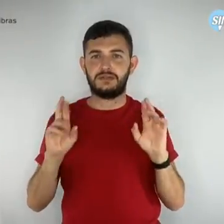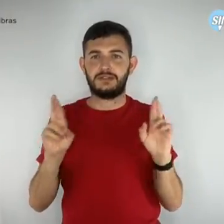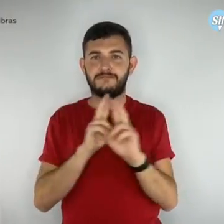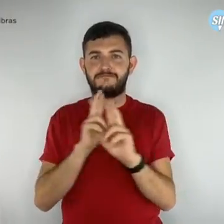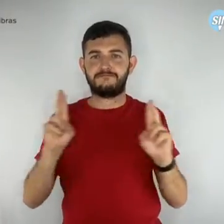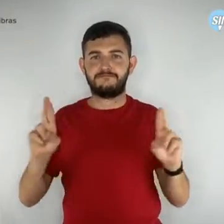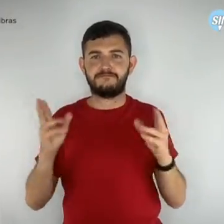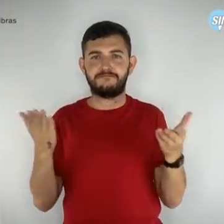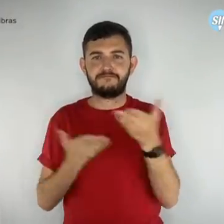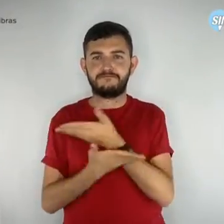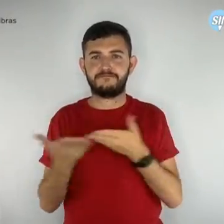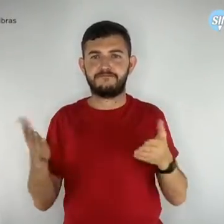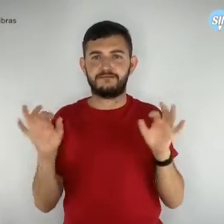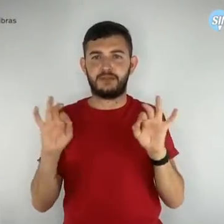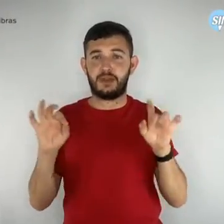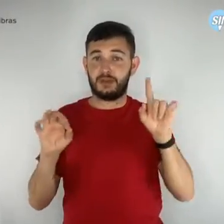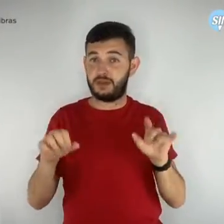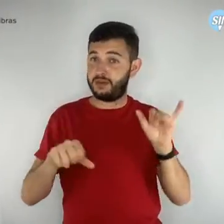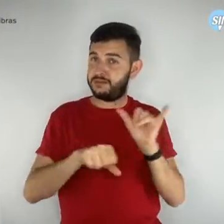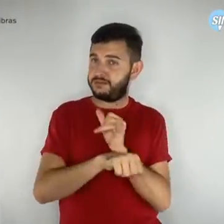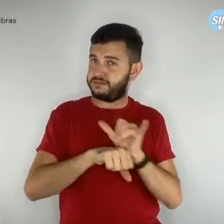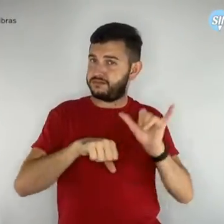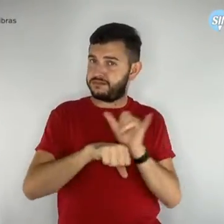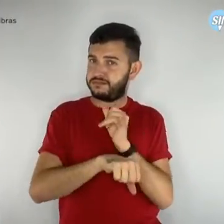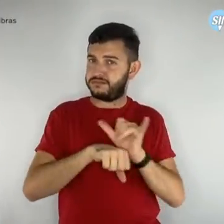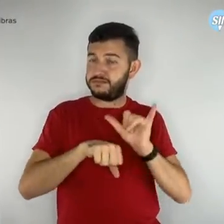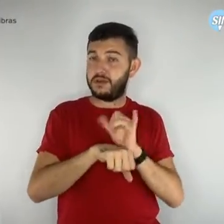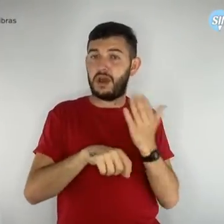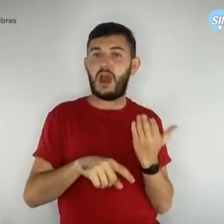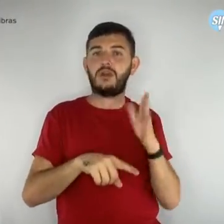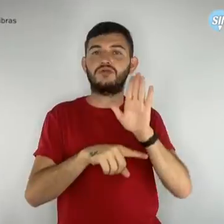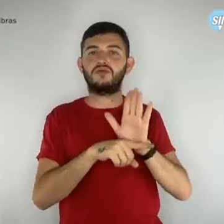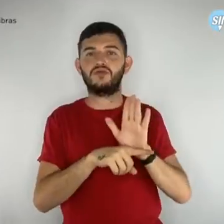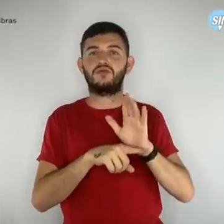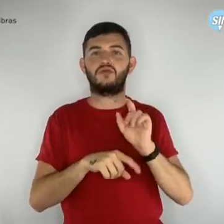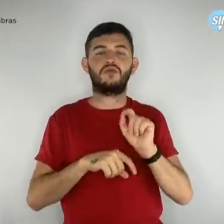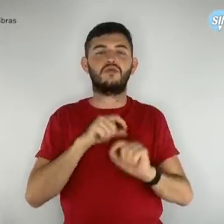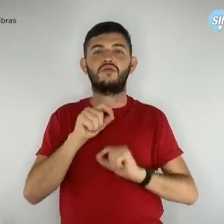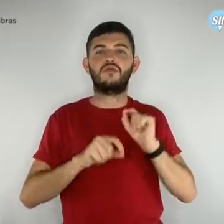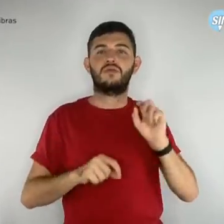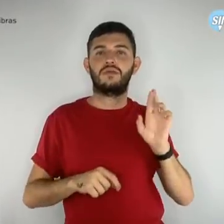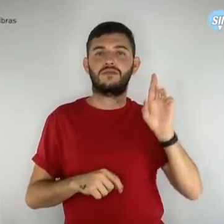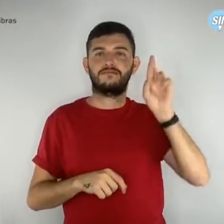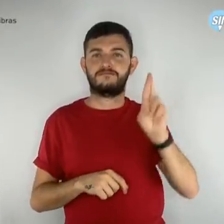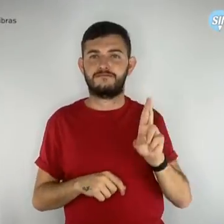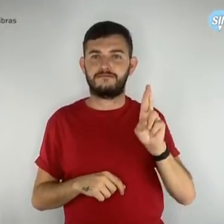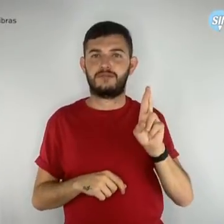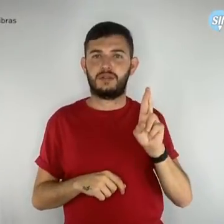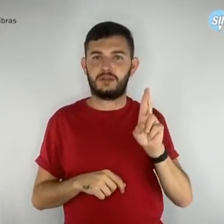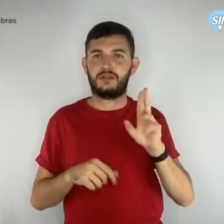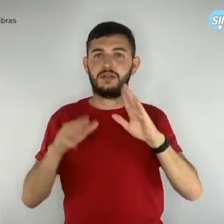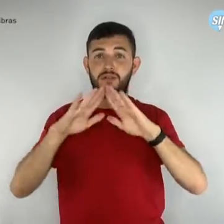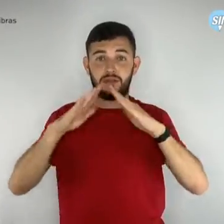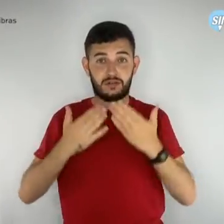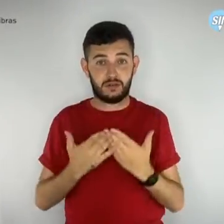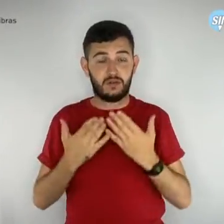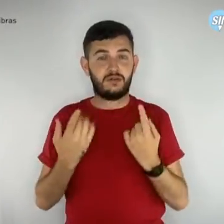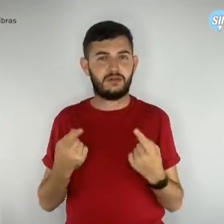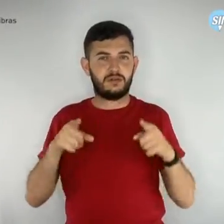uma estratégia importante para aumentar o nível de representatividade por escola e para melhorar